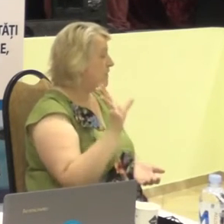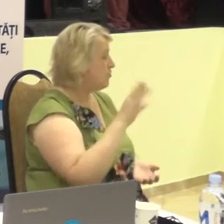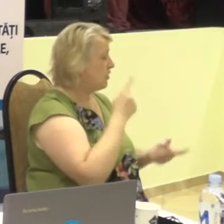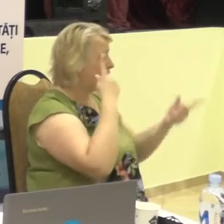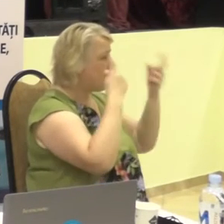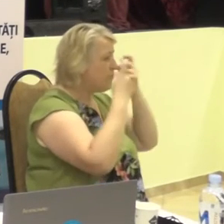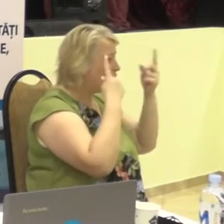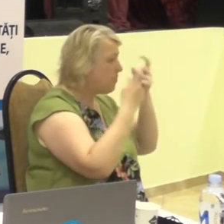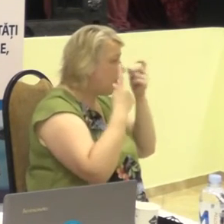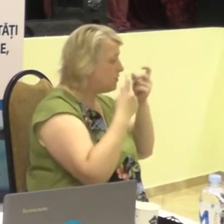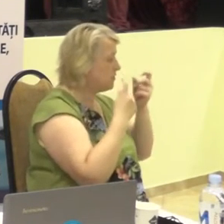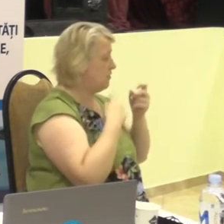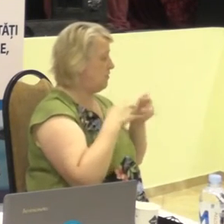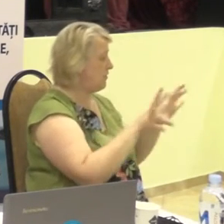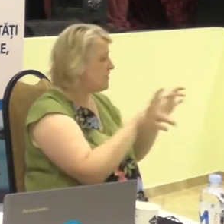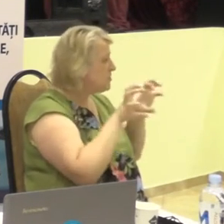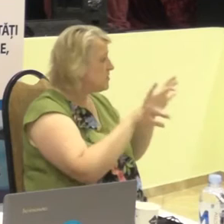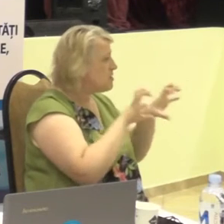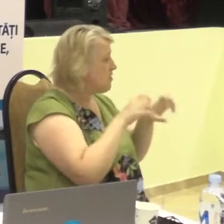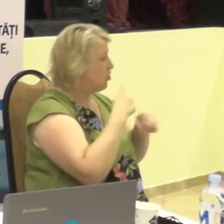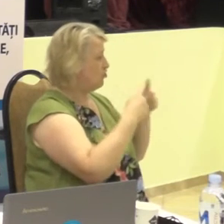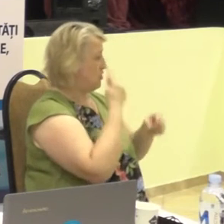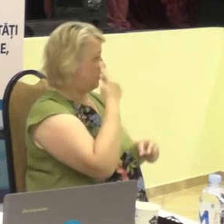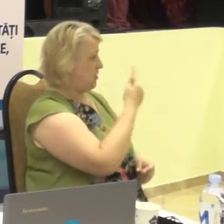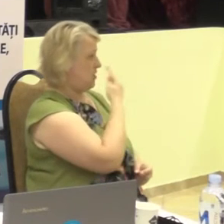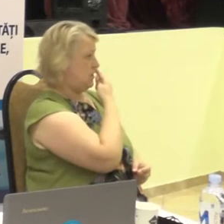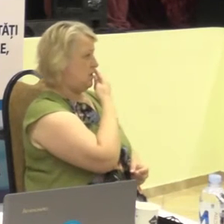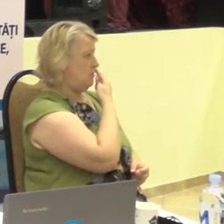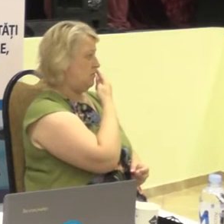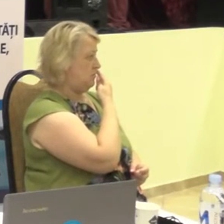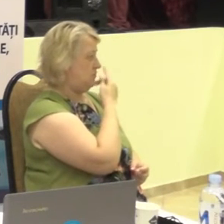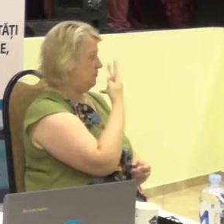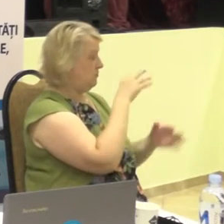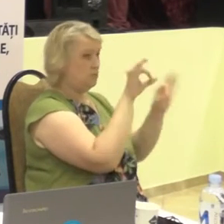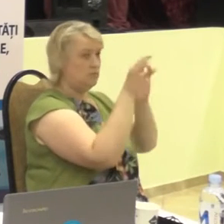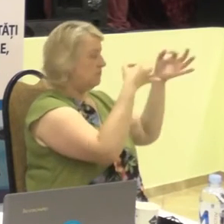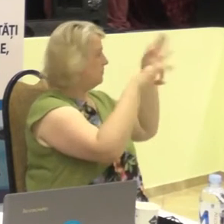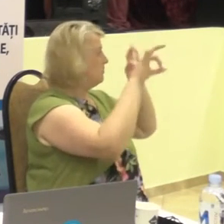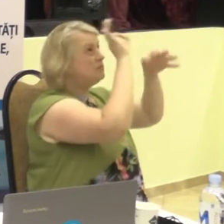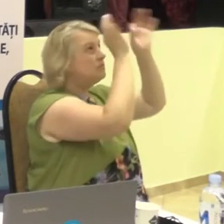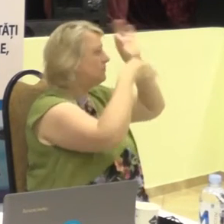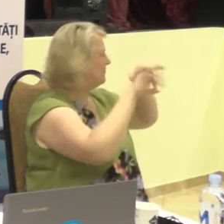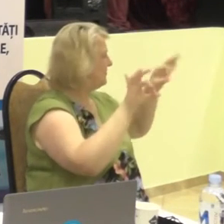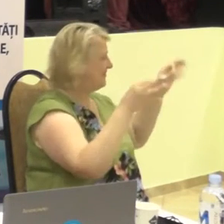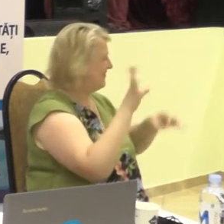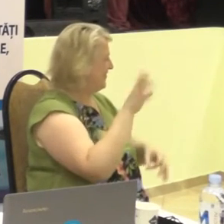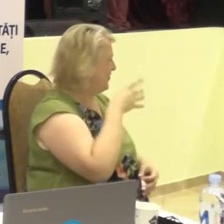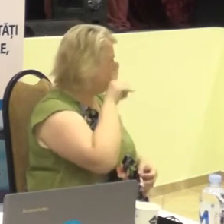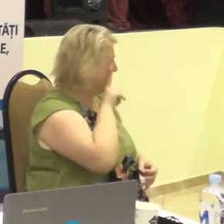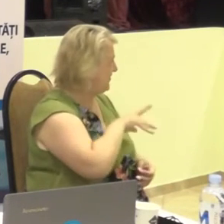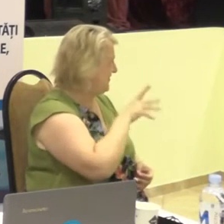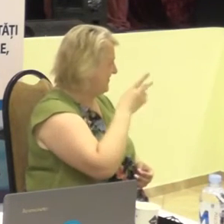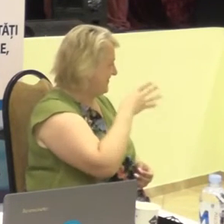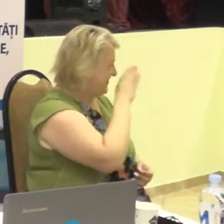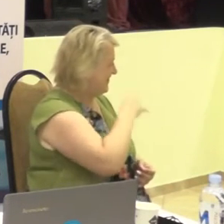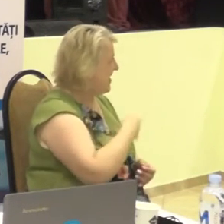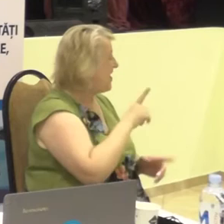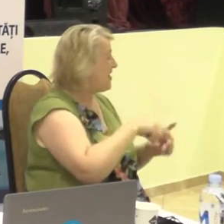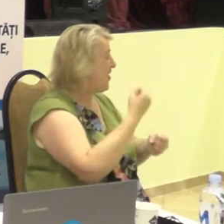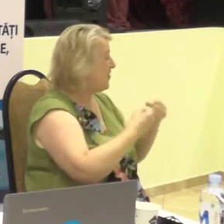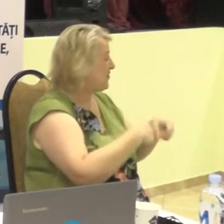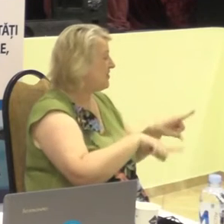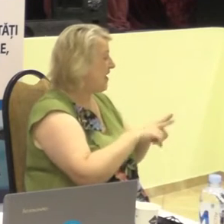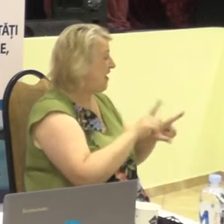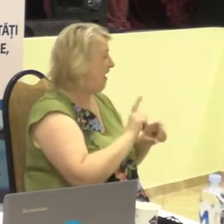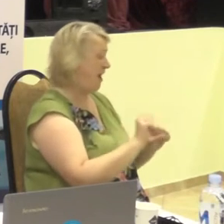informația o primește și o recepționează cu ochii. Ei conduc așa precum